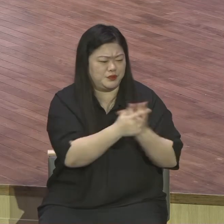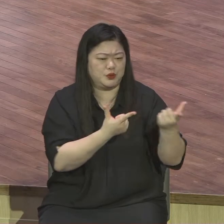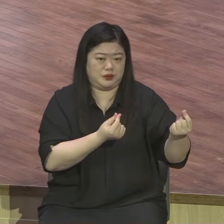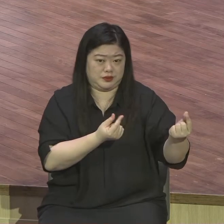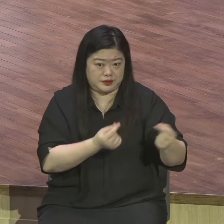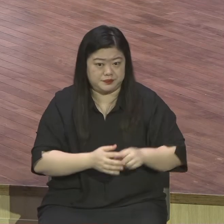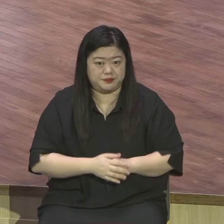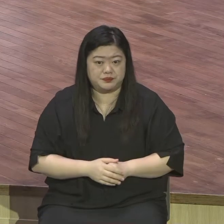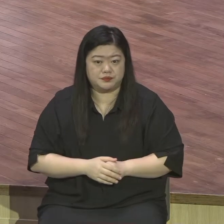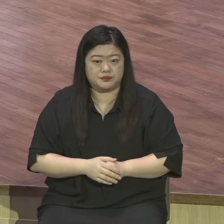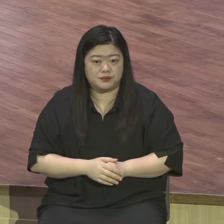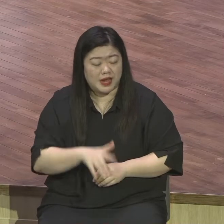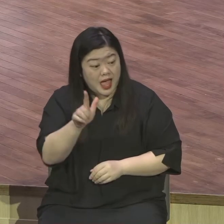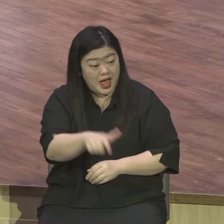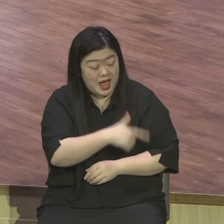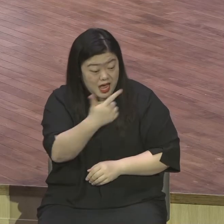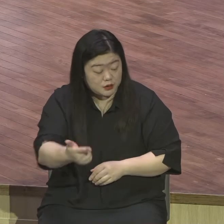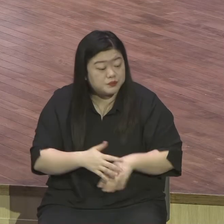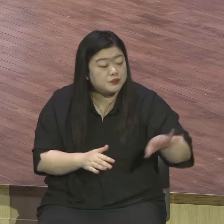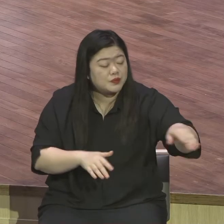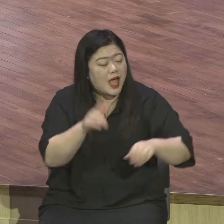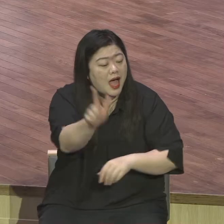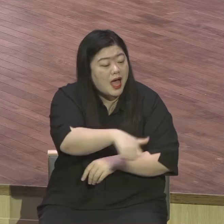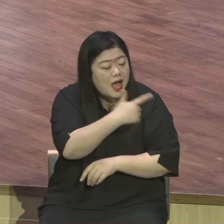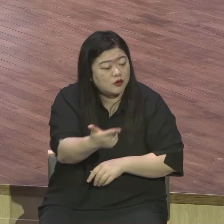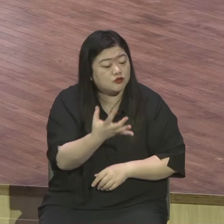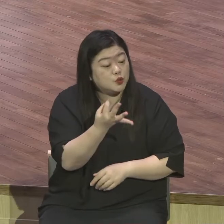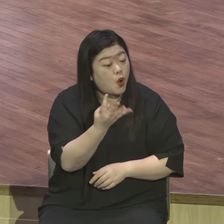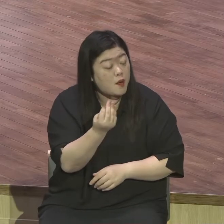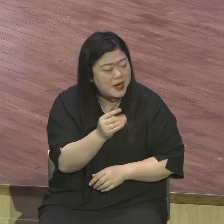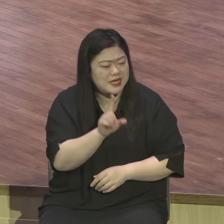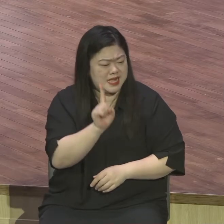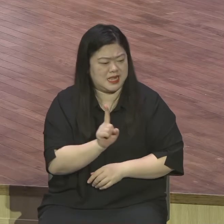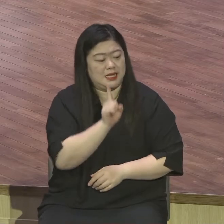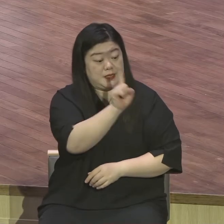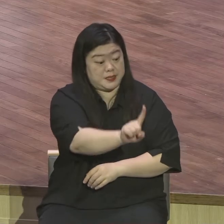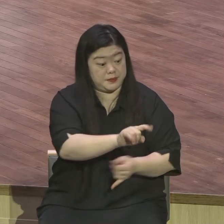한 대나리온씩 품꾼들과 약속하여 포도원에 덜어보내고